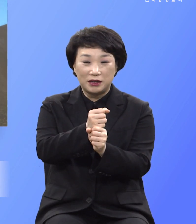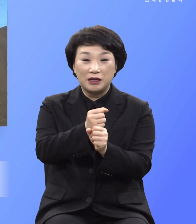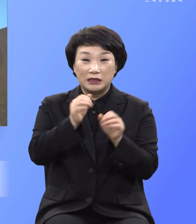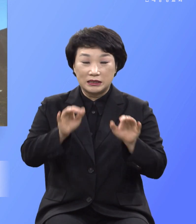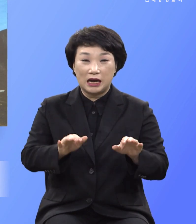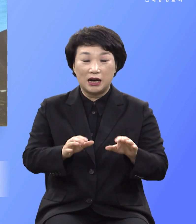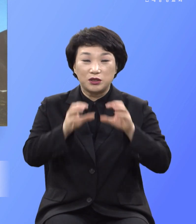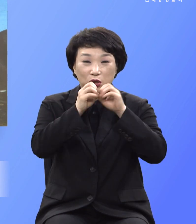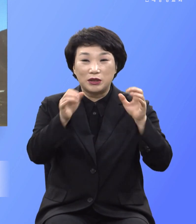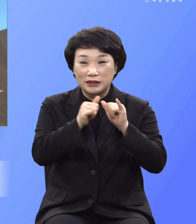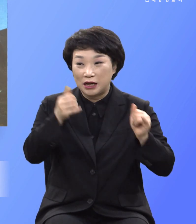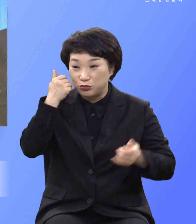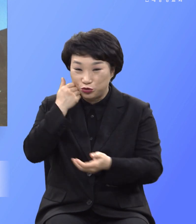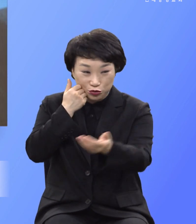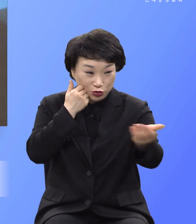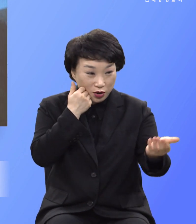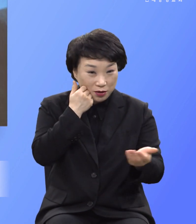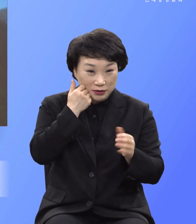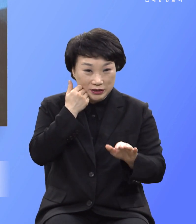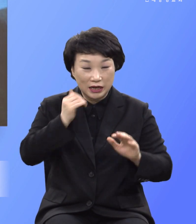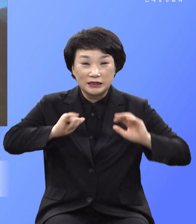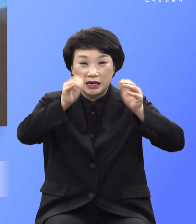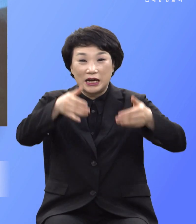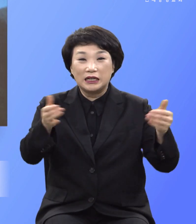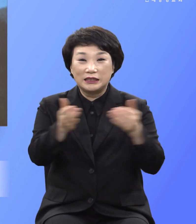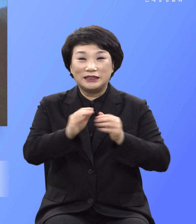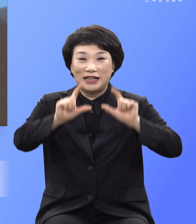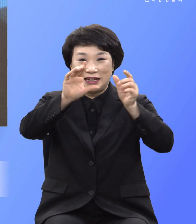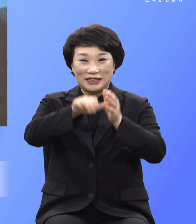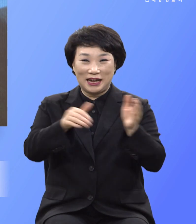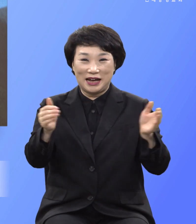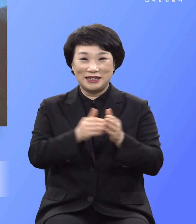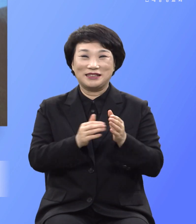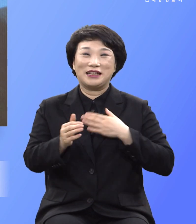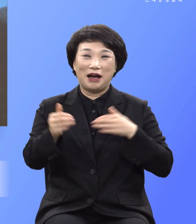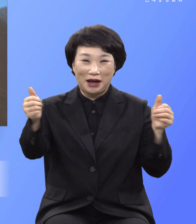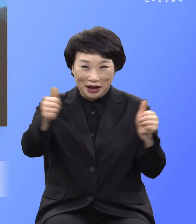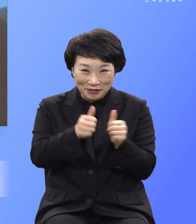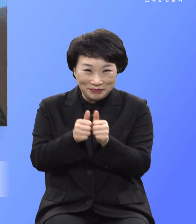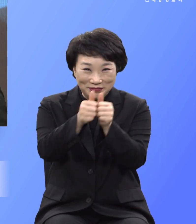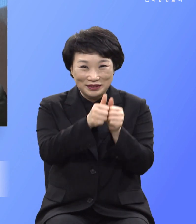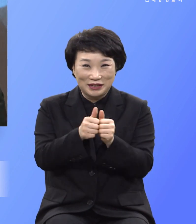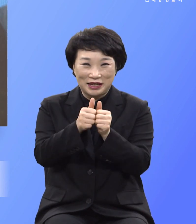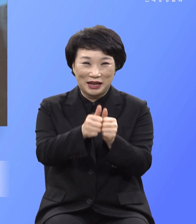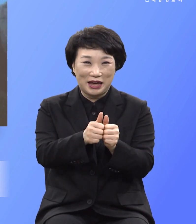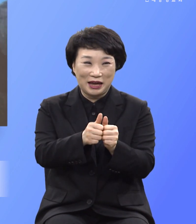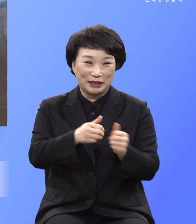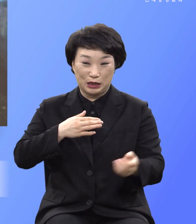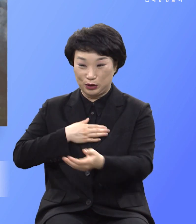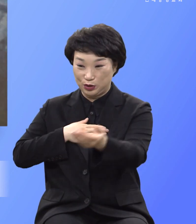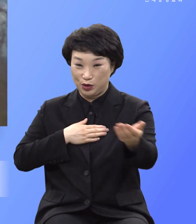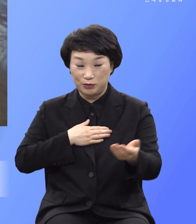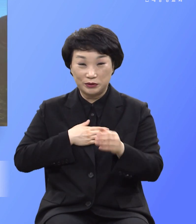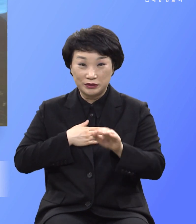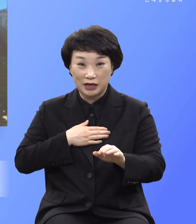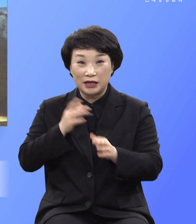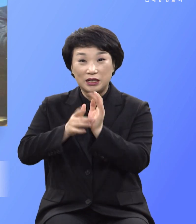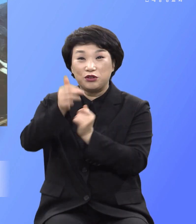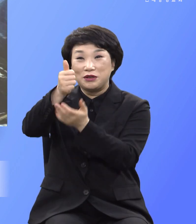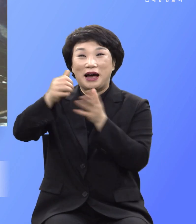전도하는 자들에게 세상 끝날까지 함께한다고 했으니 나와 여러분들이 예수와 함께 함께